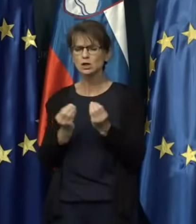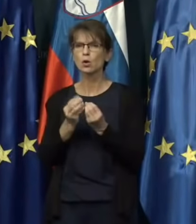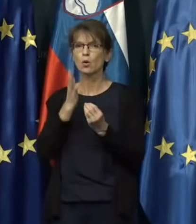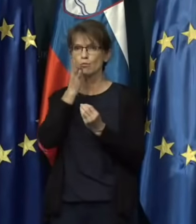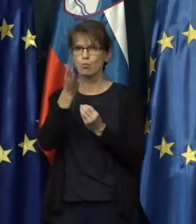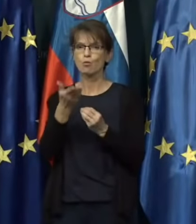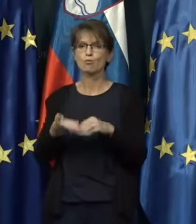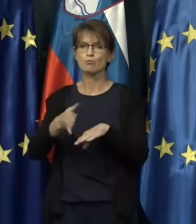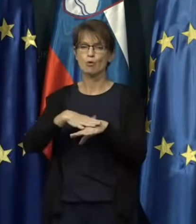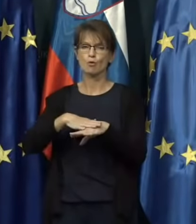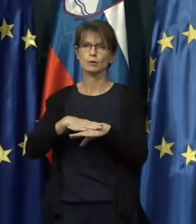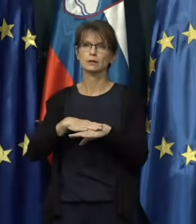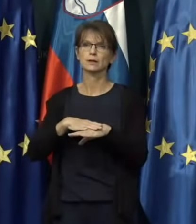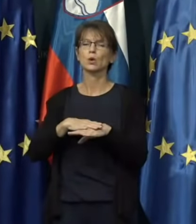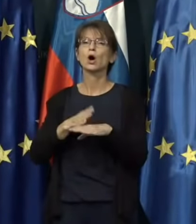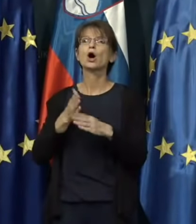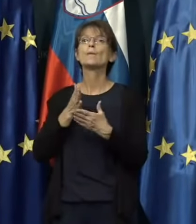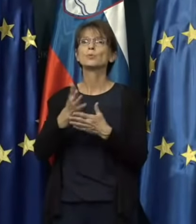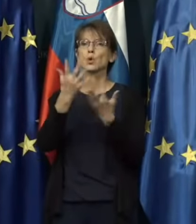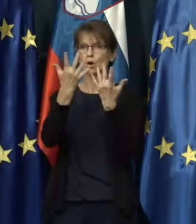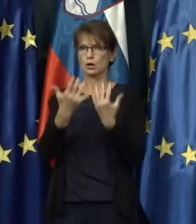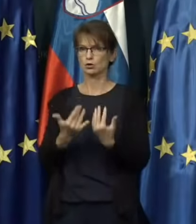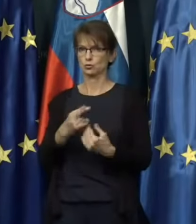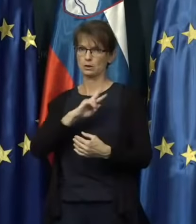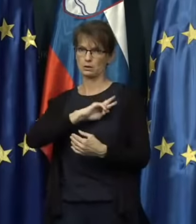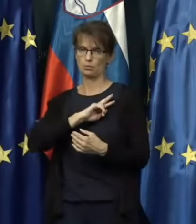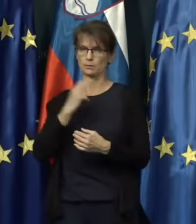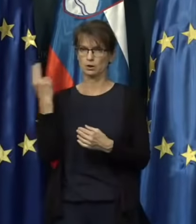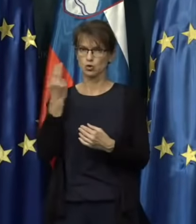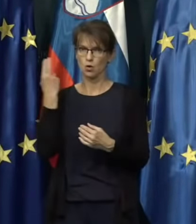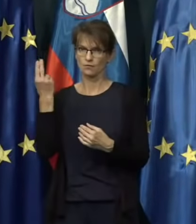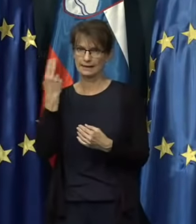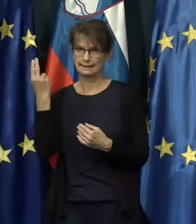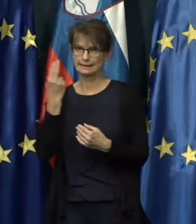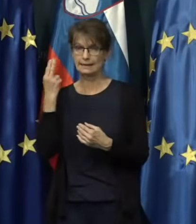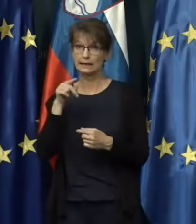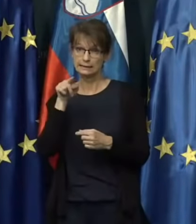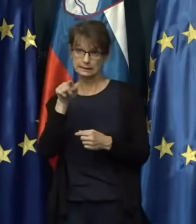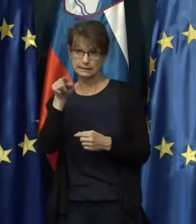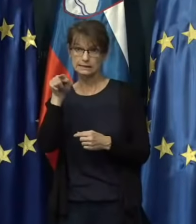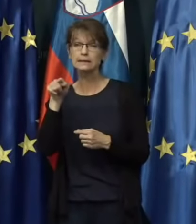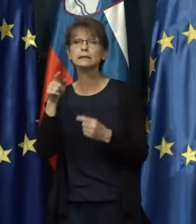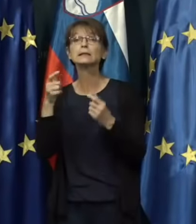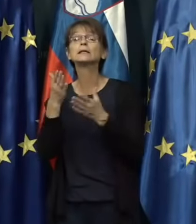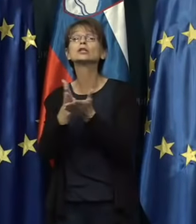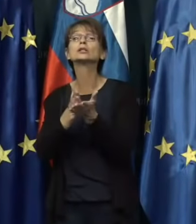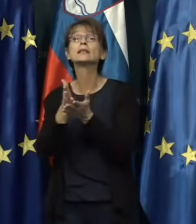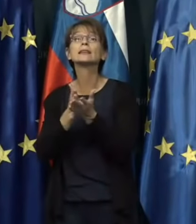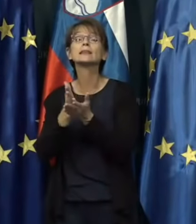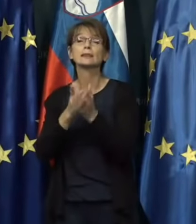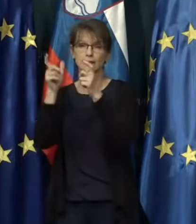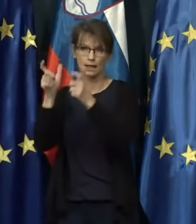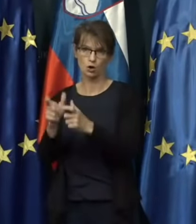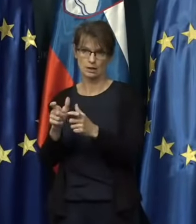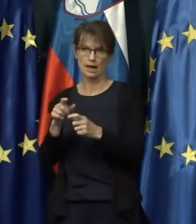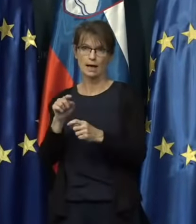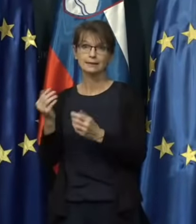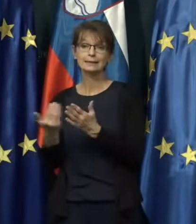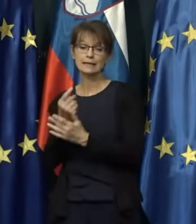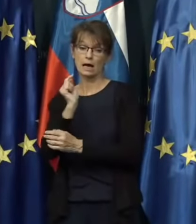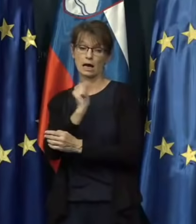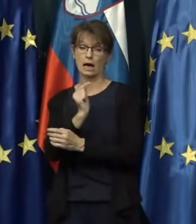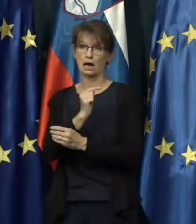povrnjil proračun Republike Slovenije, delodajalcov tistega zaposlenega,